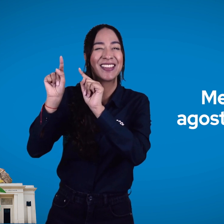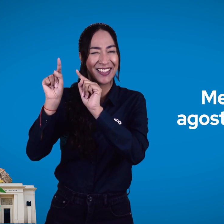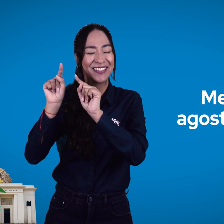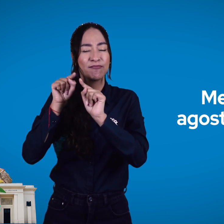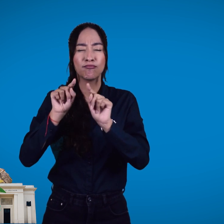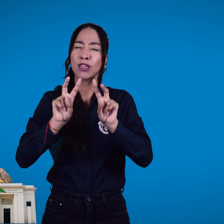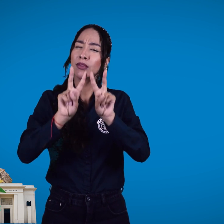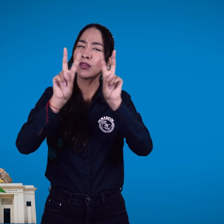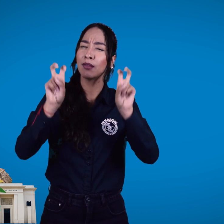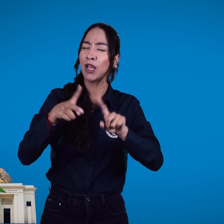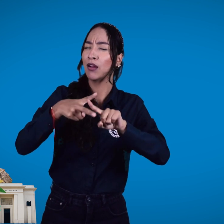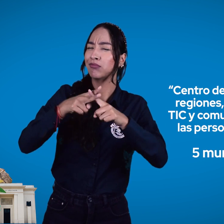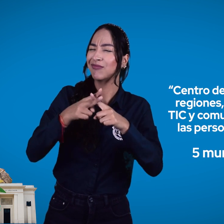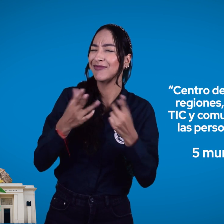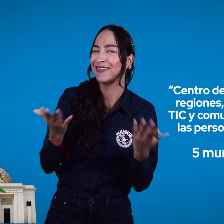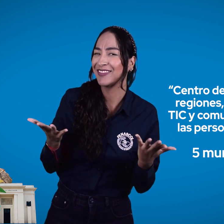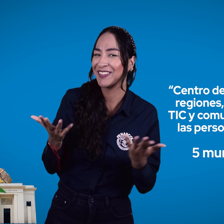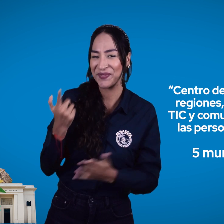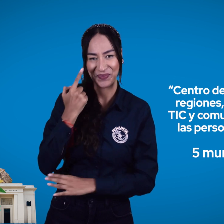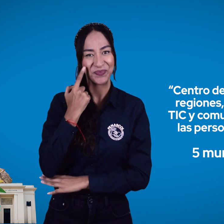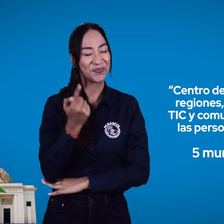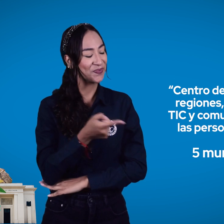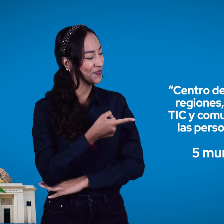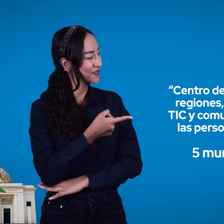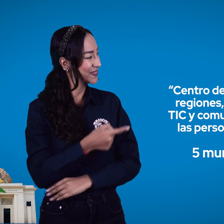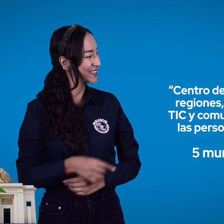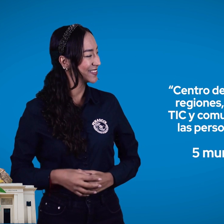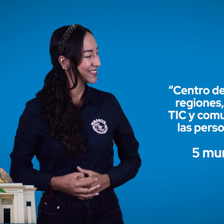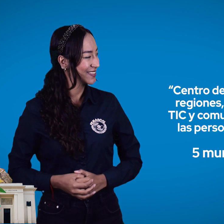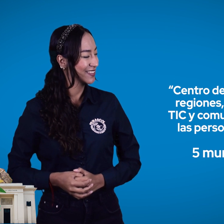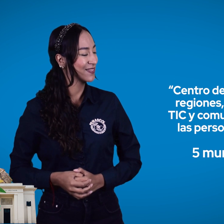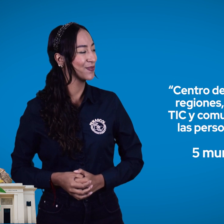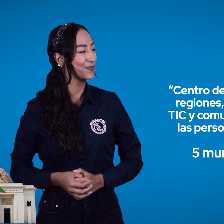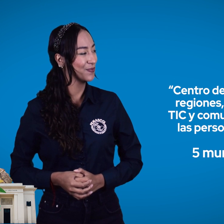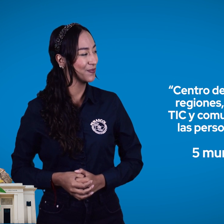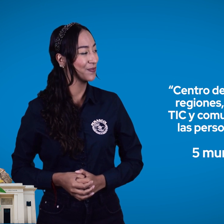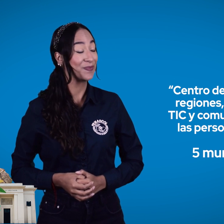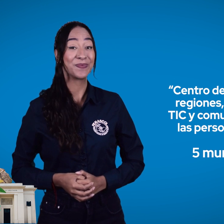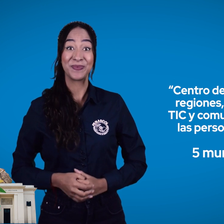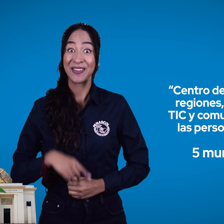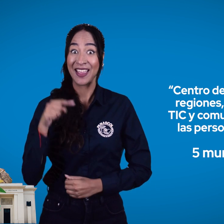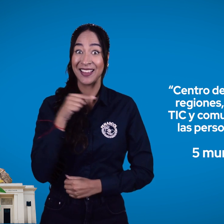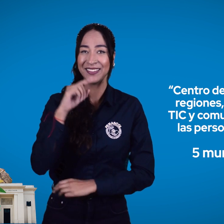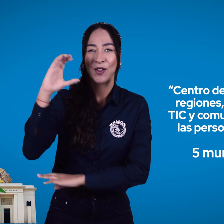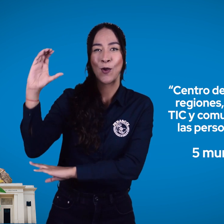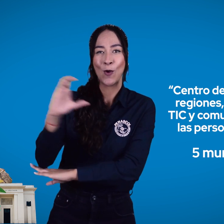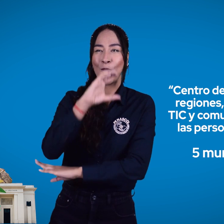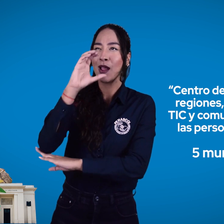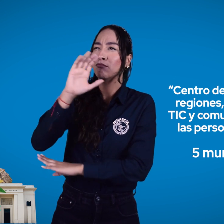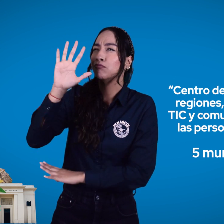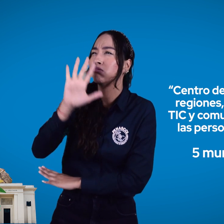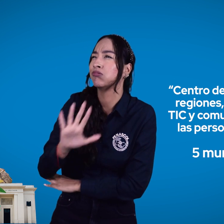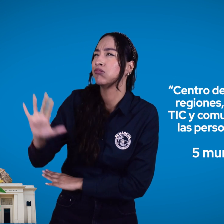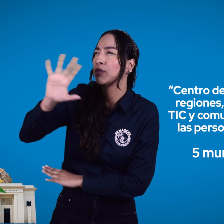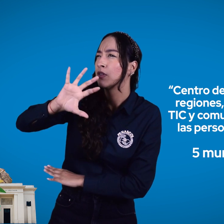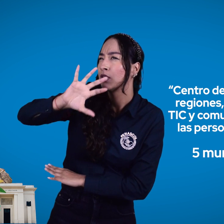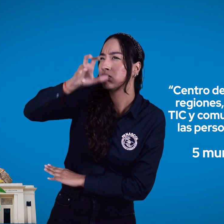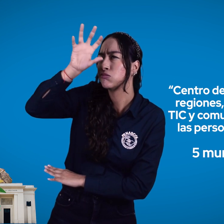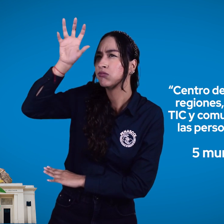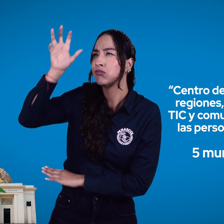y durante el mes de agosto se planearon una serie de viajes alrededor del país con el fin de dar charlas y capacitación a personas